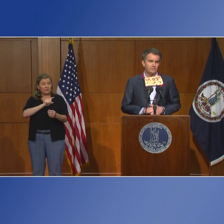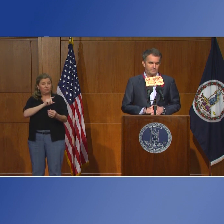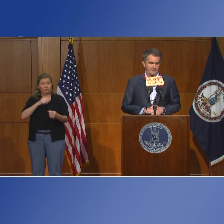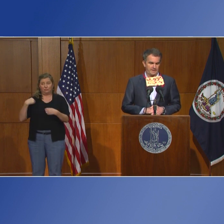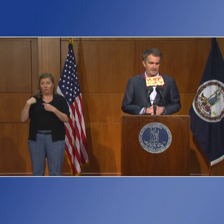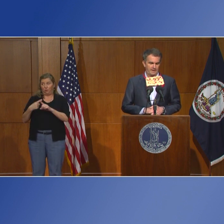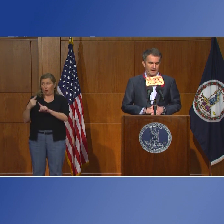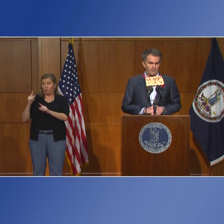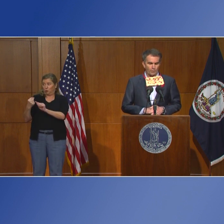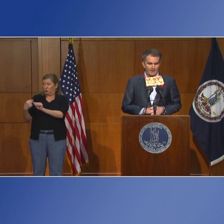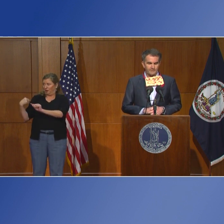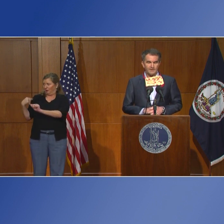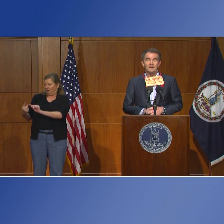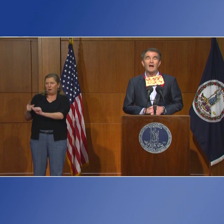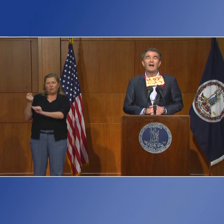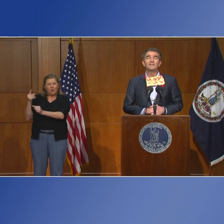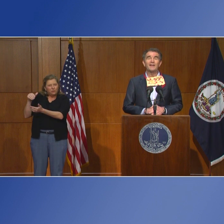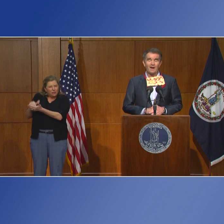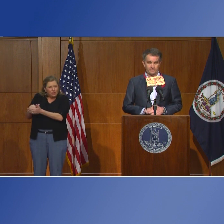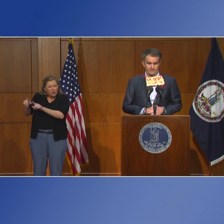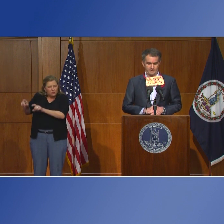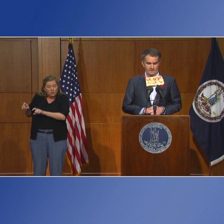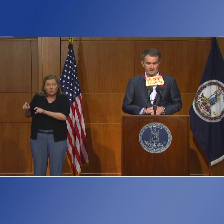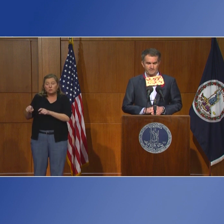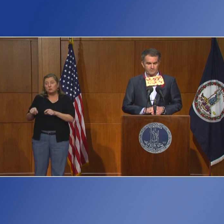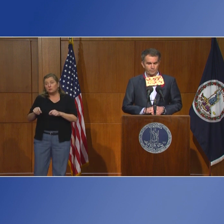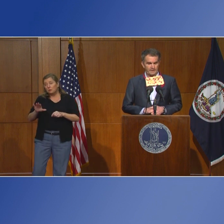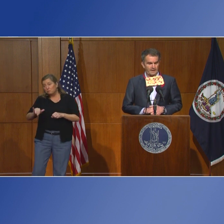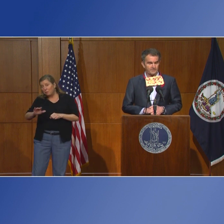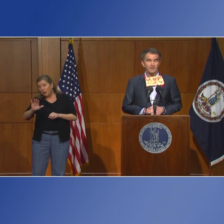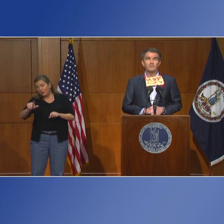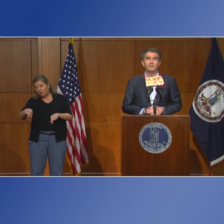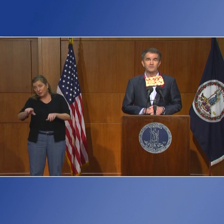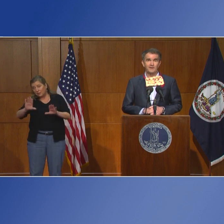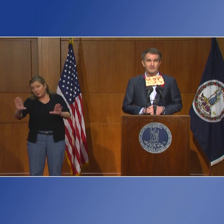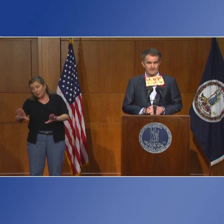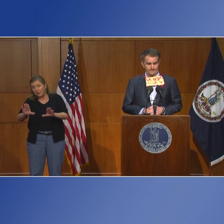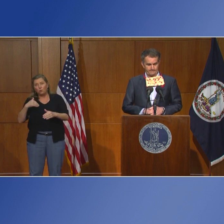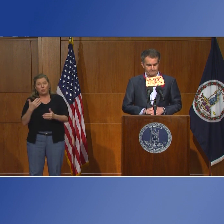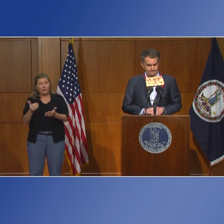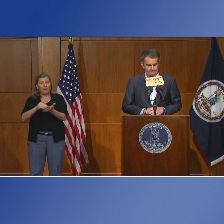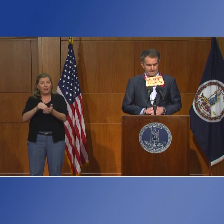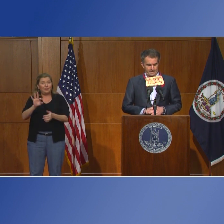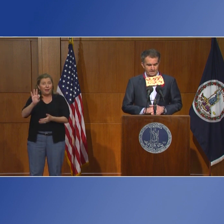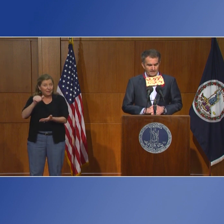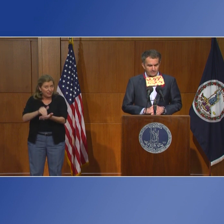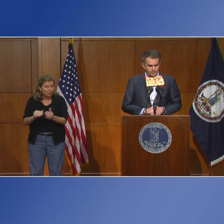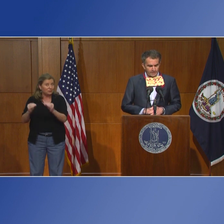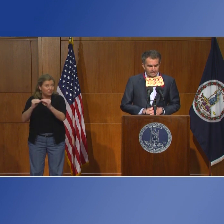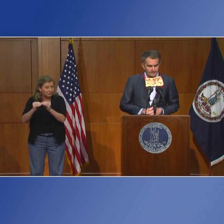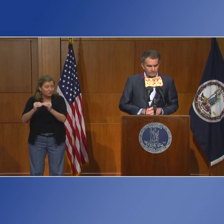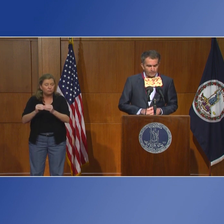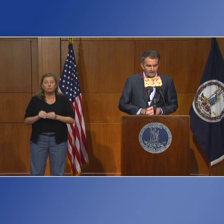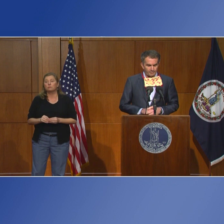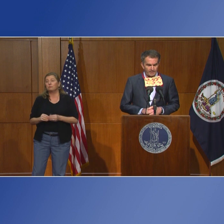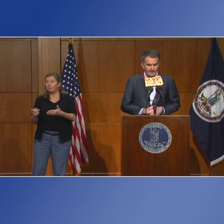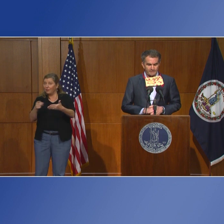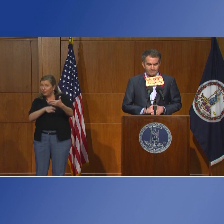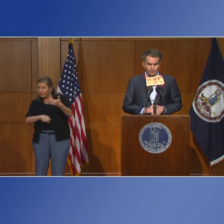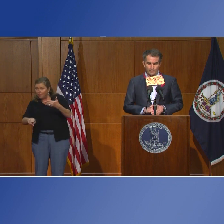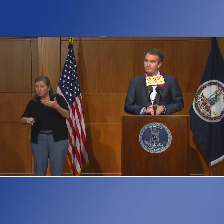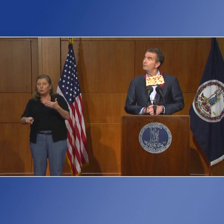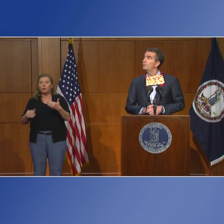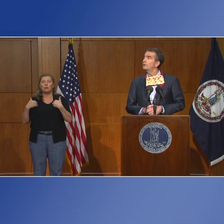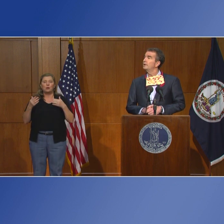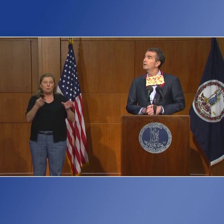venía el martes pasado y esta semana 9.000. La próxima semana